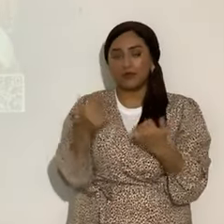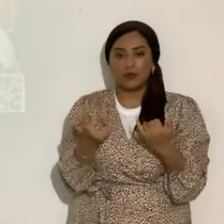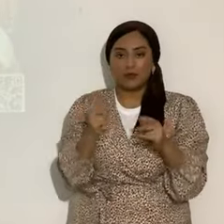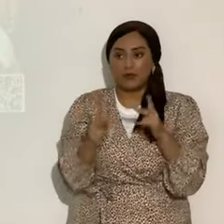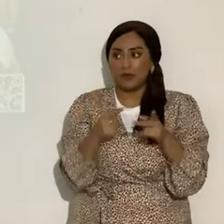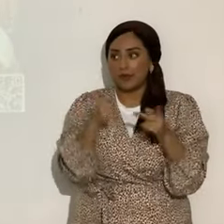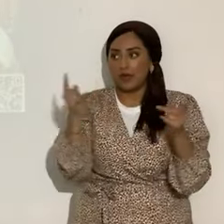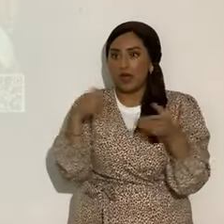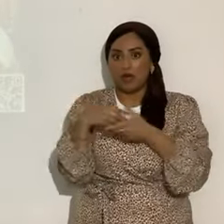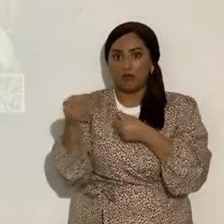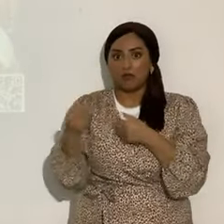Ahora,